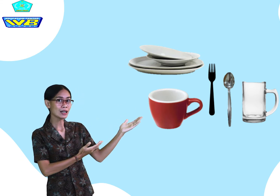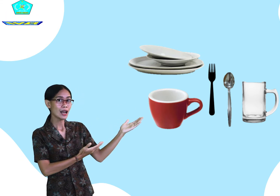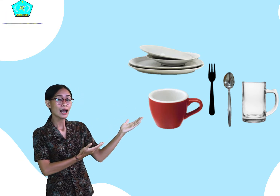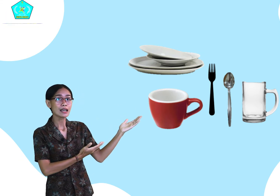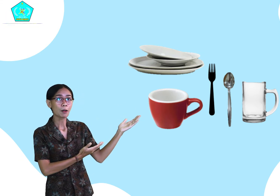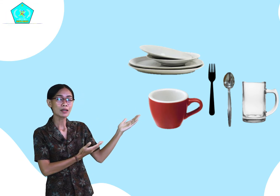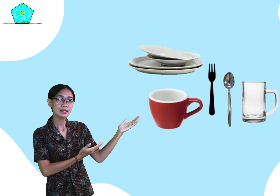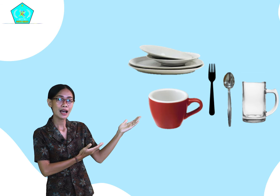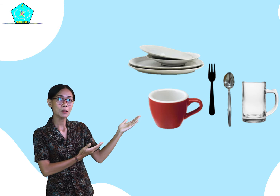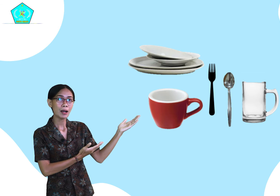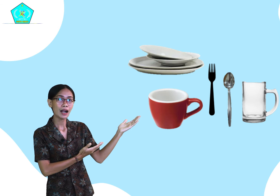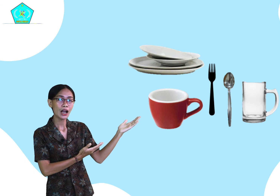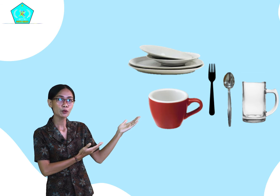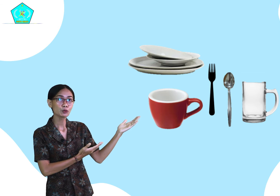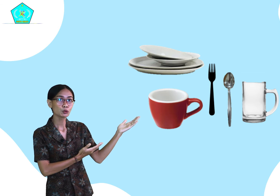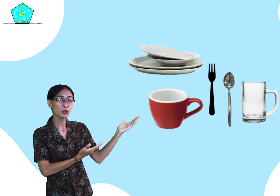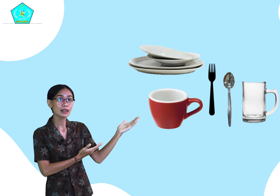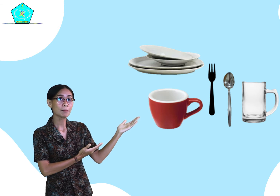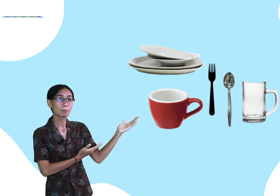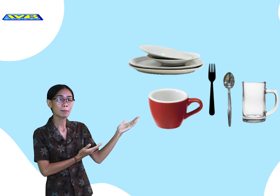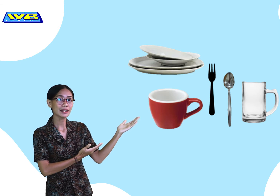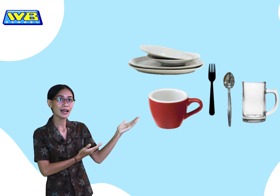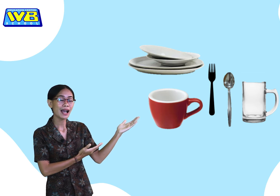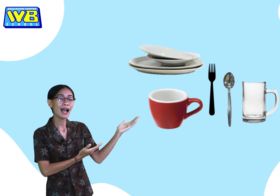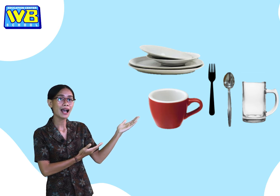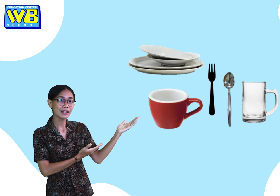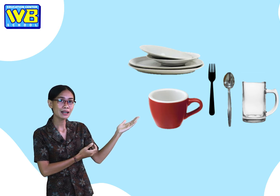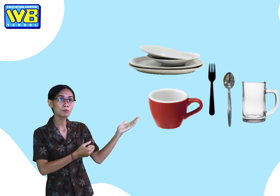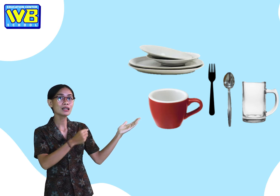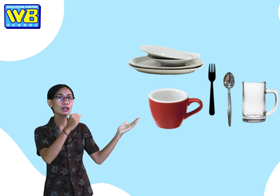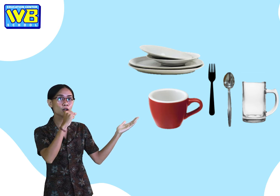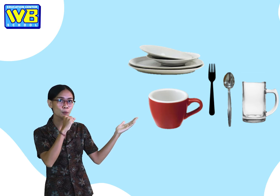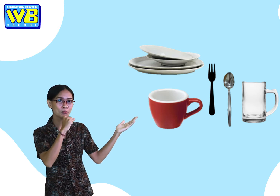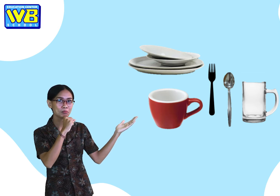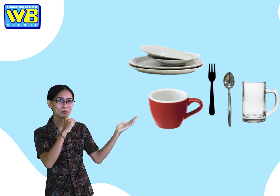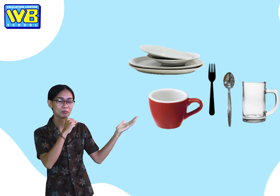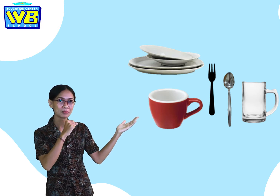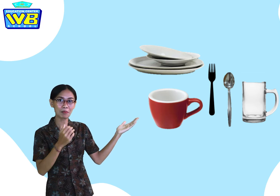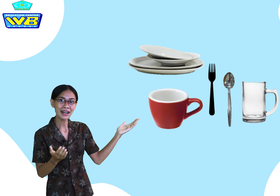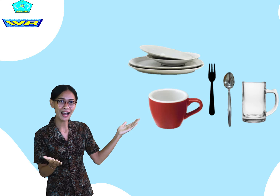yang bisa dipakai untuk tempat air minum. Yang mana?